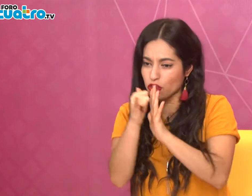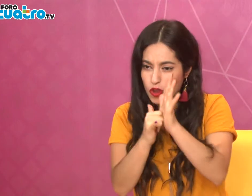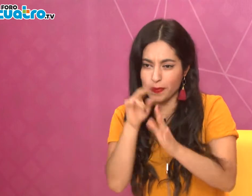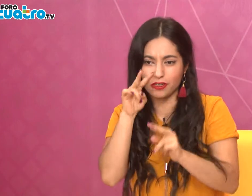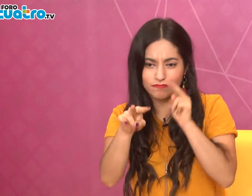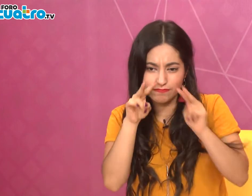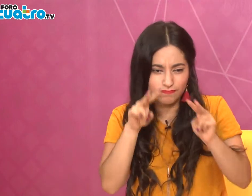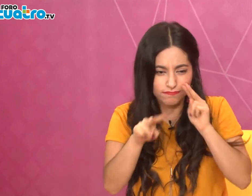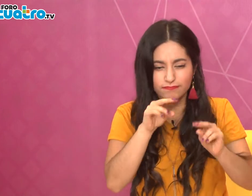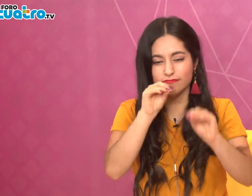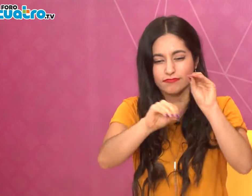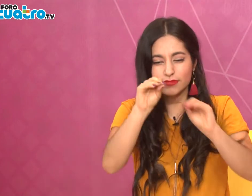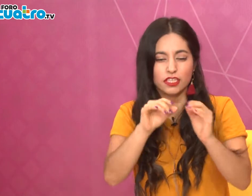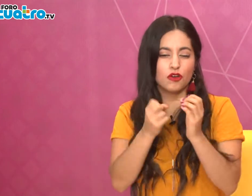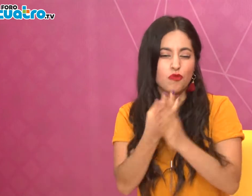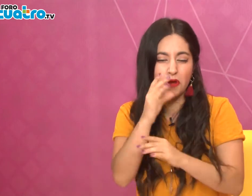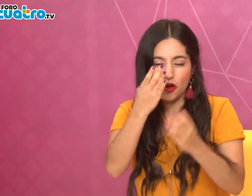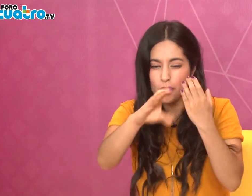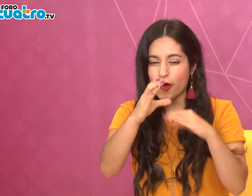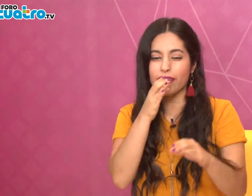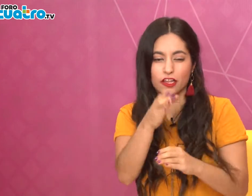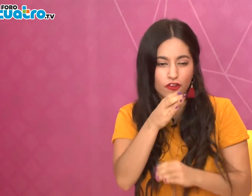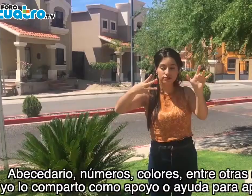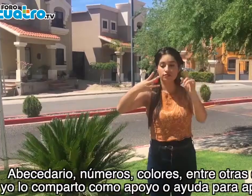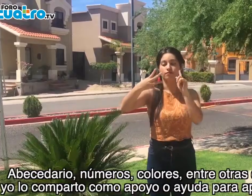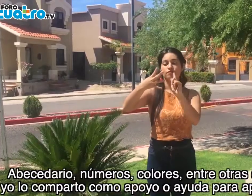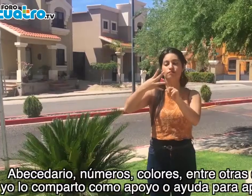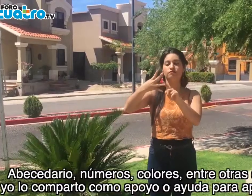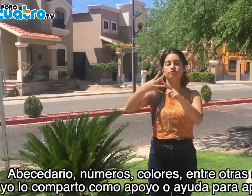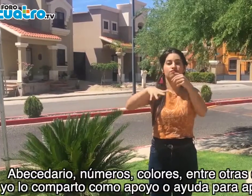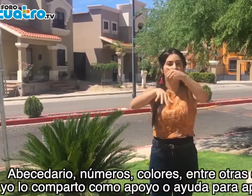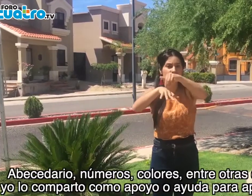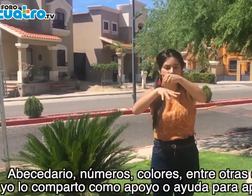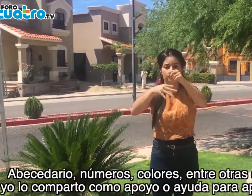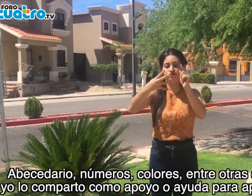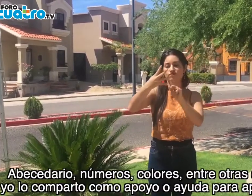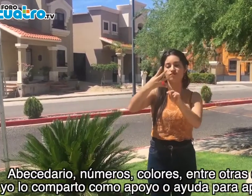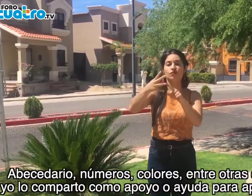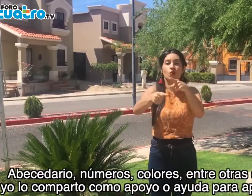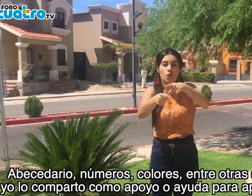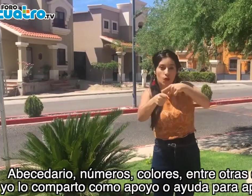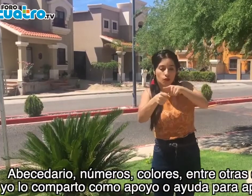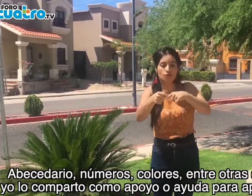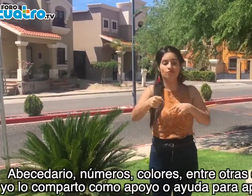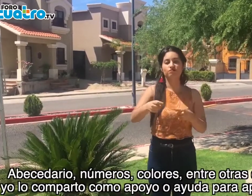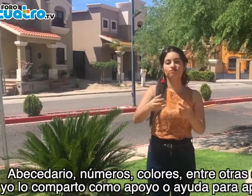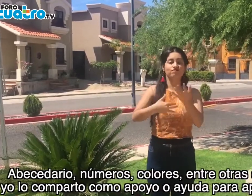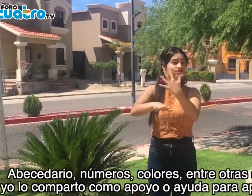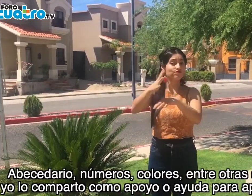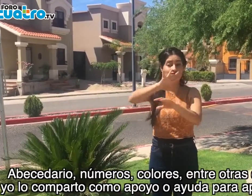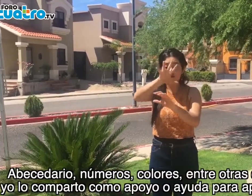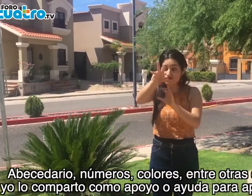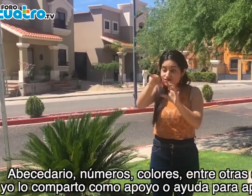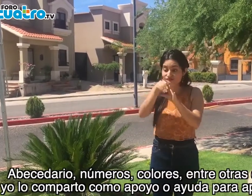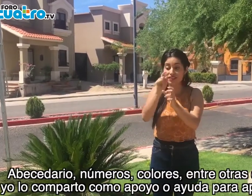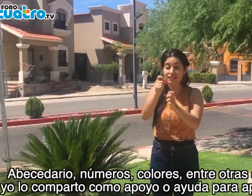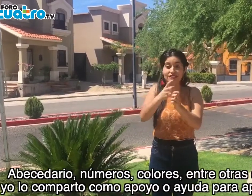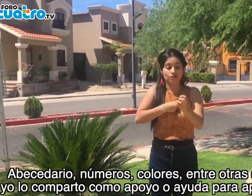pongo a veces a aprender diferentes temas que me interesan, ver tutoriales en YouTube. Me doy el tiempo para contestar los